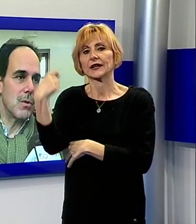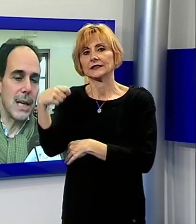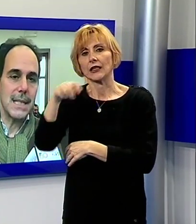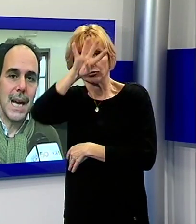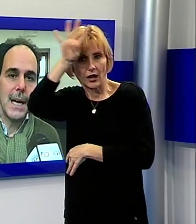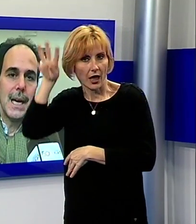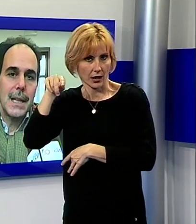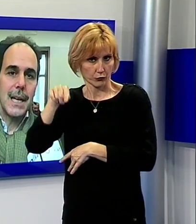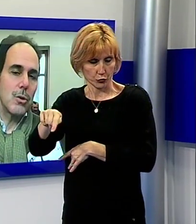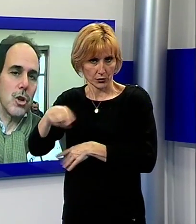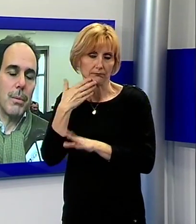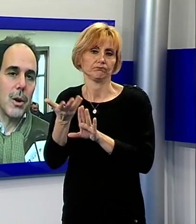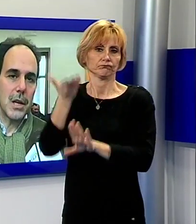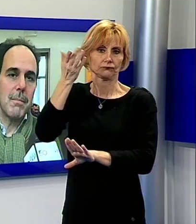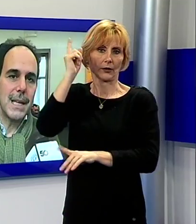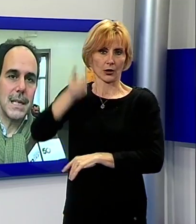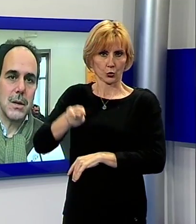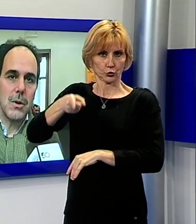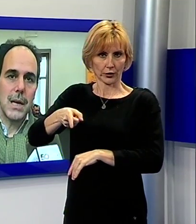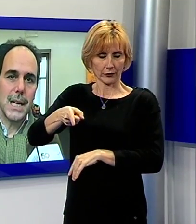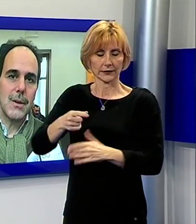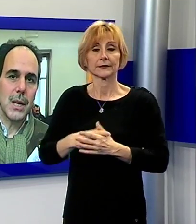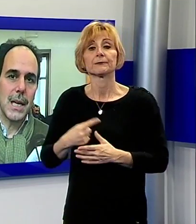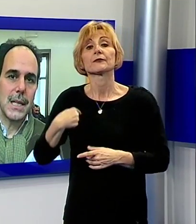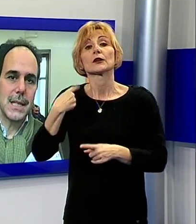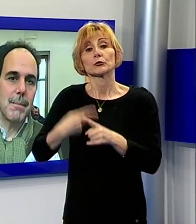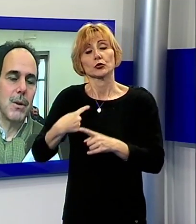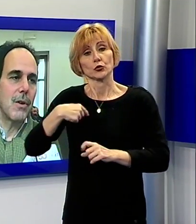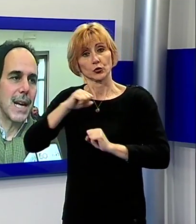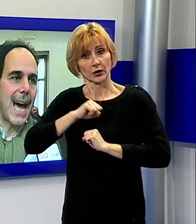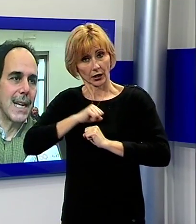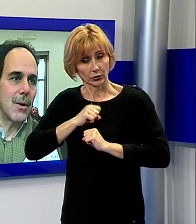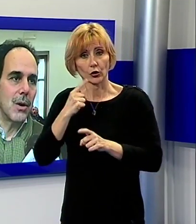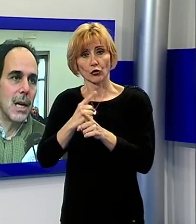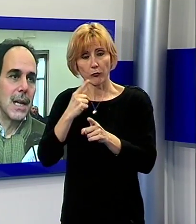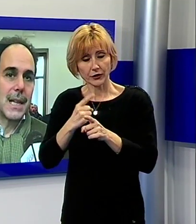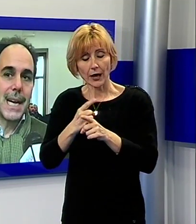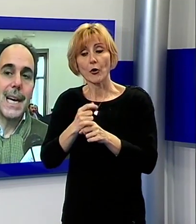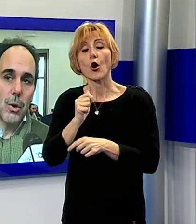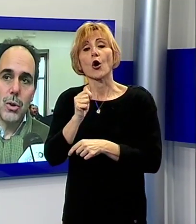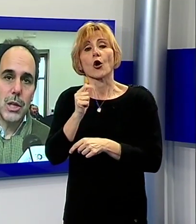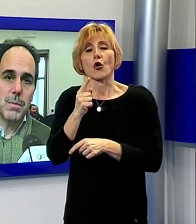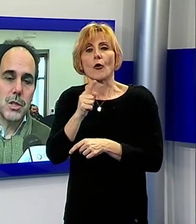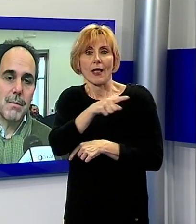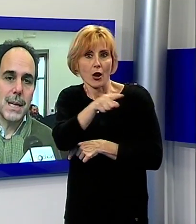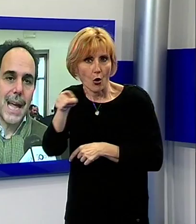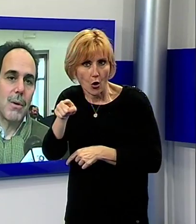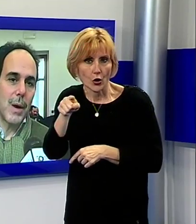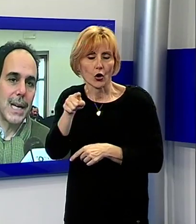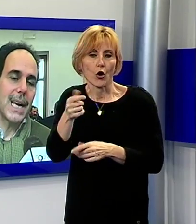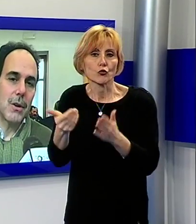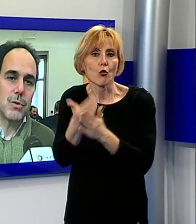autorevolezza. Detto ciò, però, ribadisco, credo che si debbano far carico delle loro responsabilità